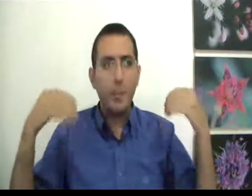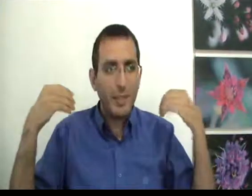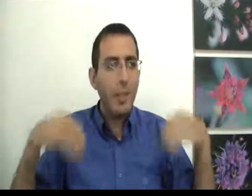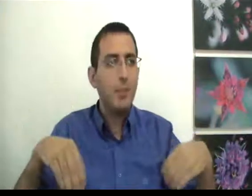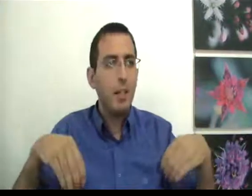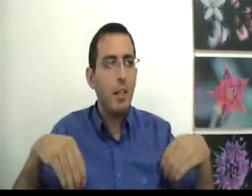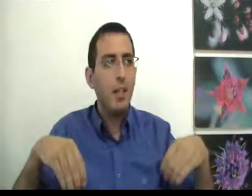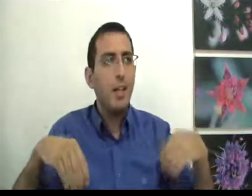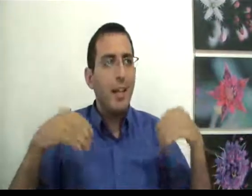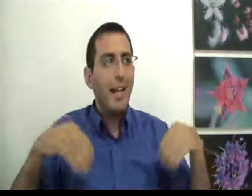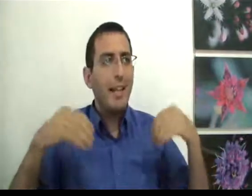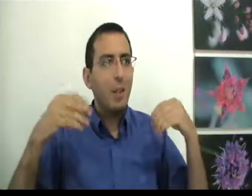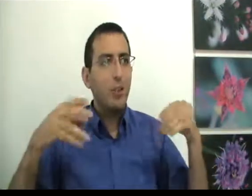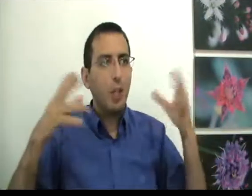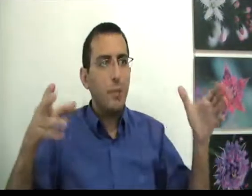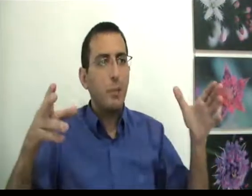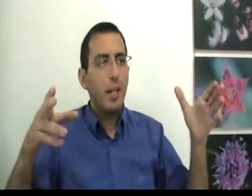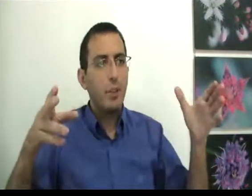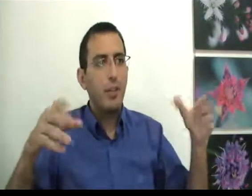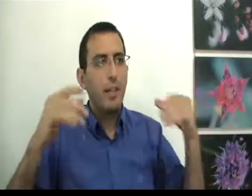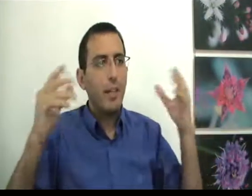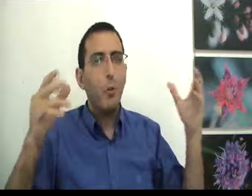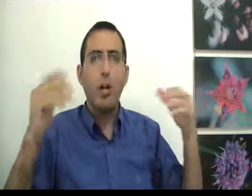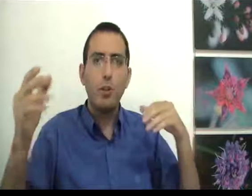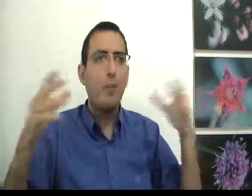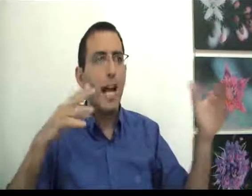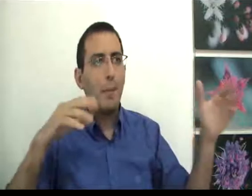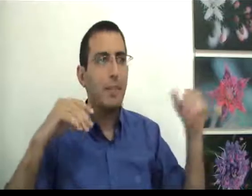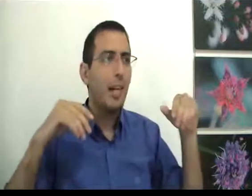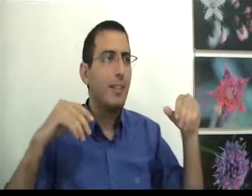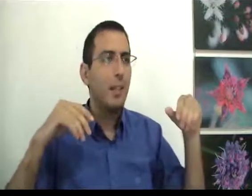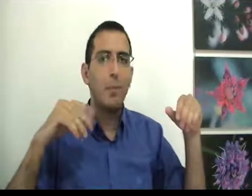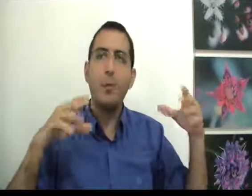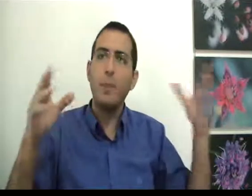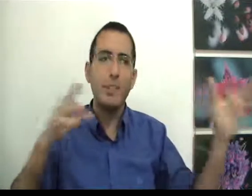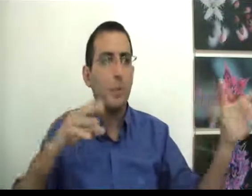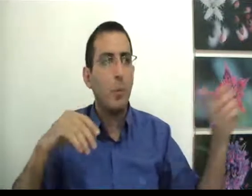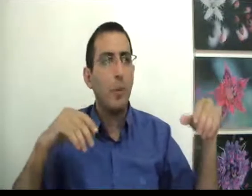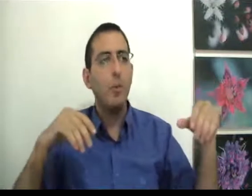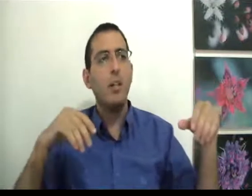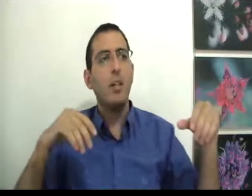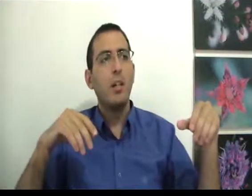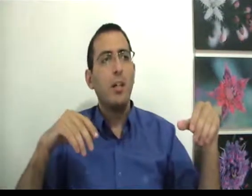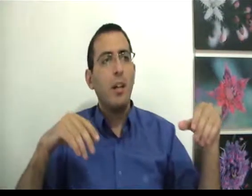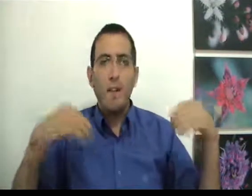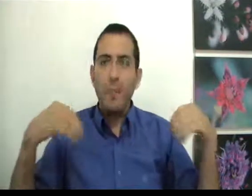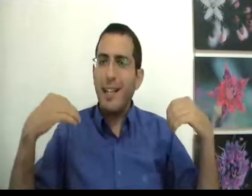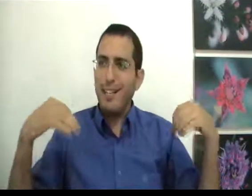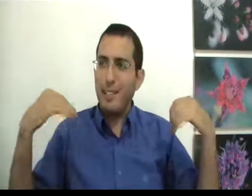אמיתי עם עצמך להגיד, האושר לא מספיק חשוב לי הוא חשוב לי רק במסגרת הזמן הפנוי על בסיס מקום פנוי ואם תגיד את זה